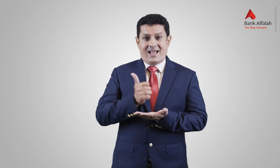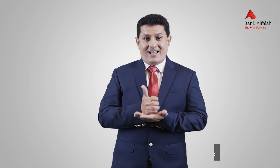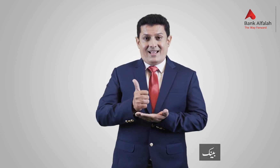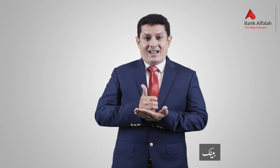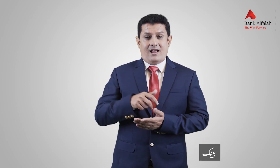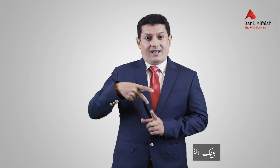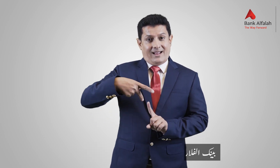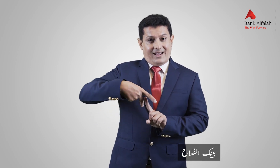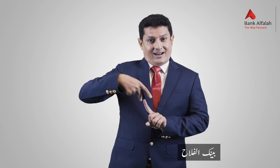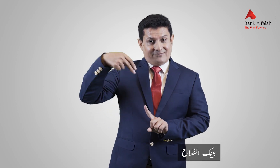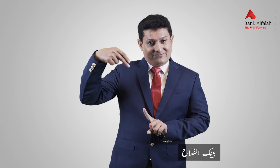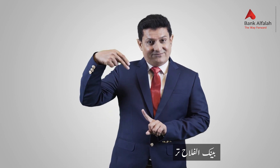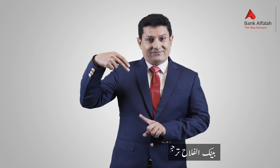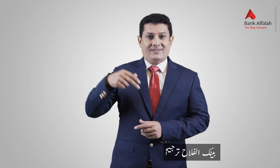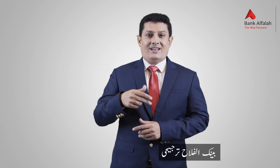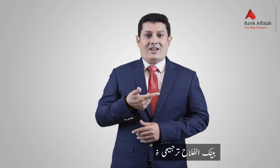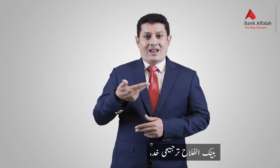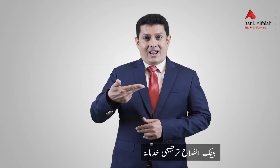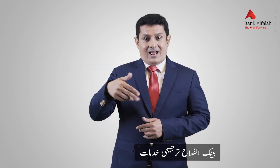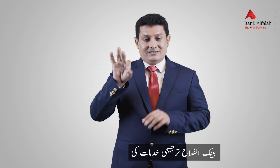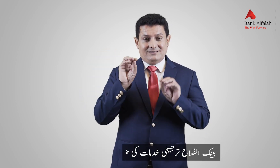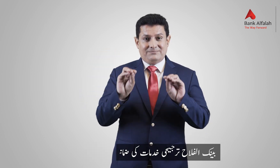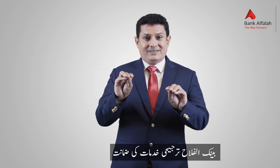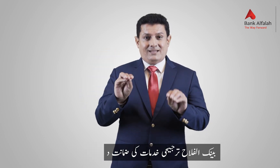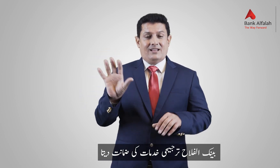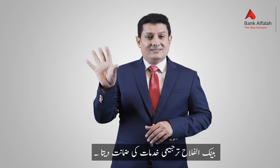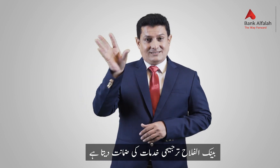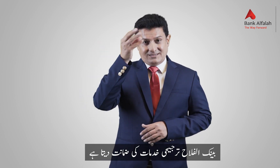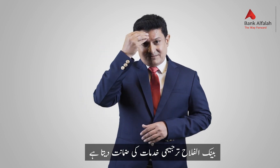بینک الفلا ترجیحی خدمات کی زمانت دیتا ہے